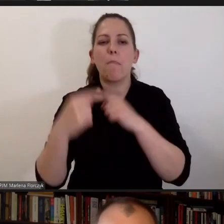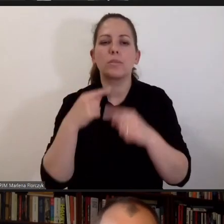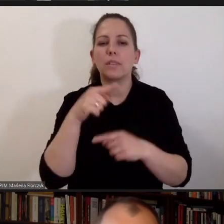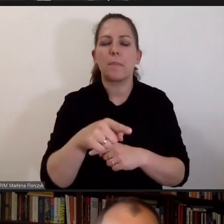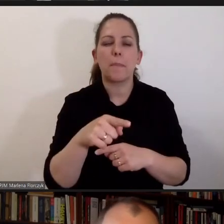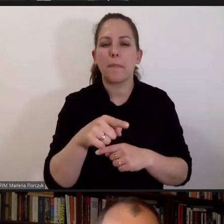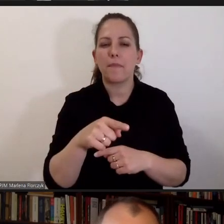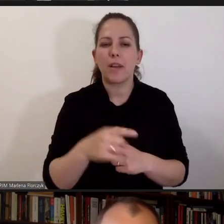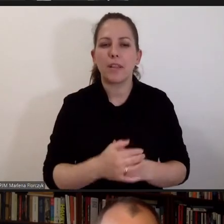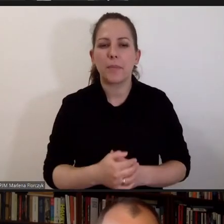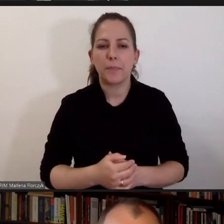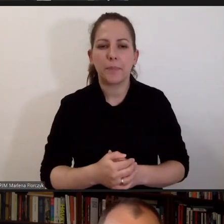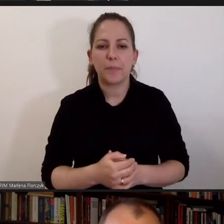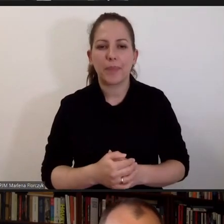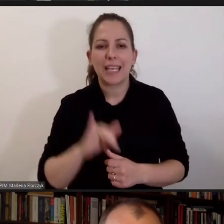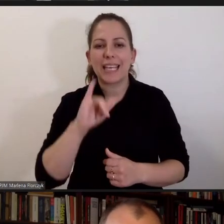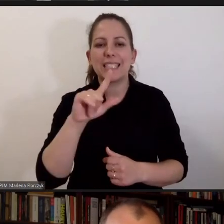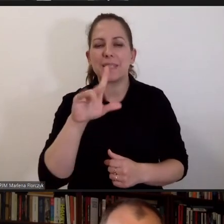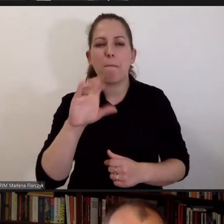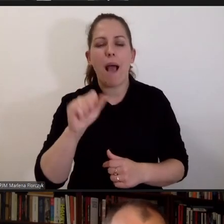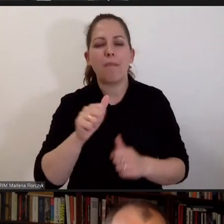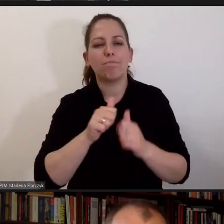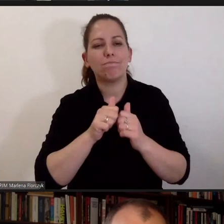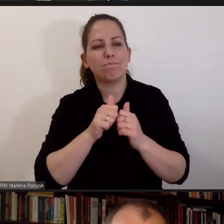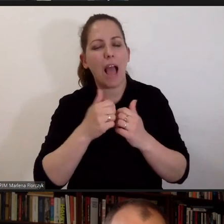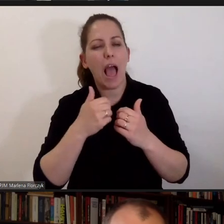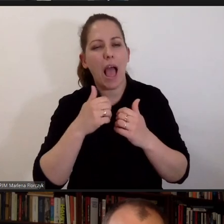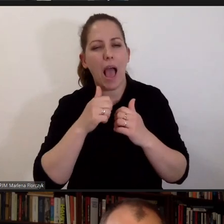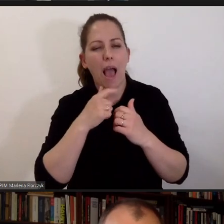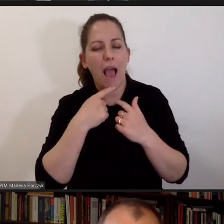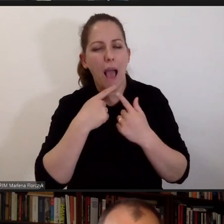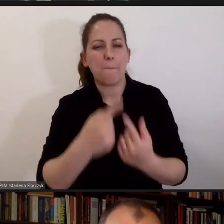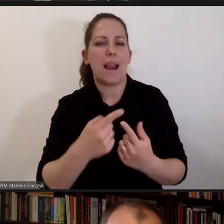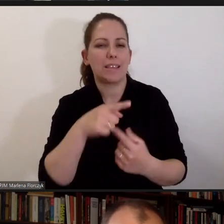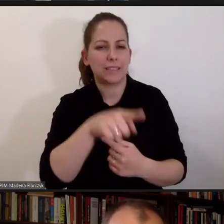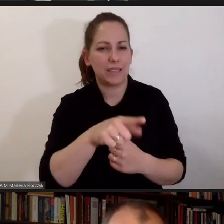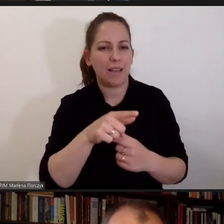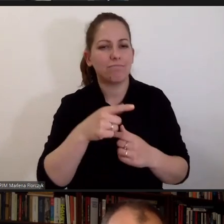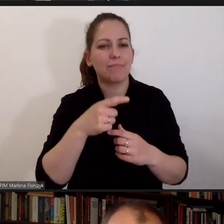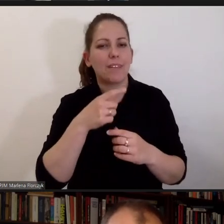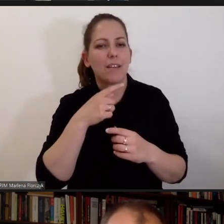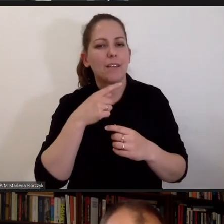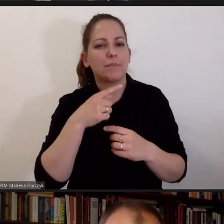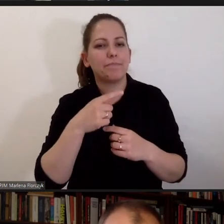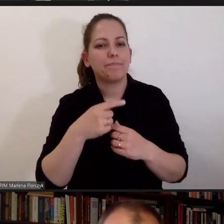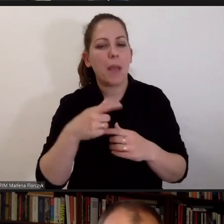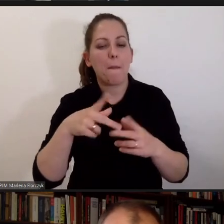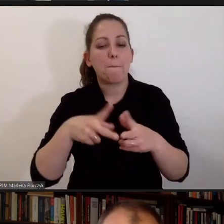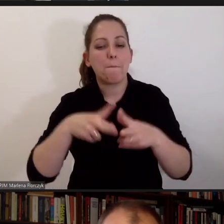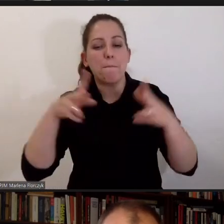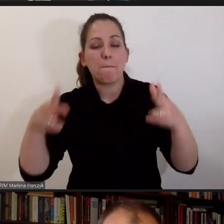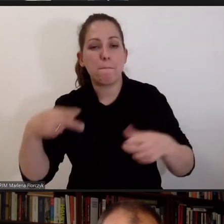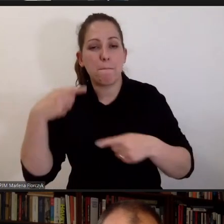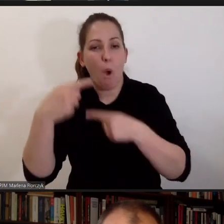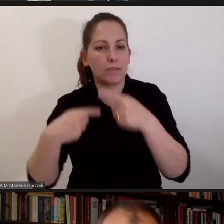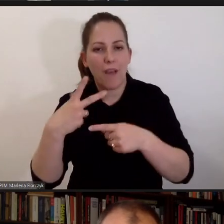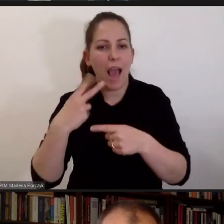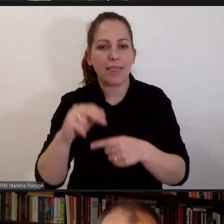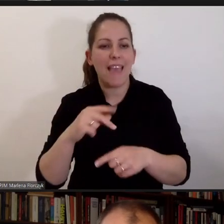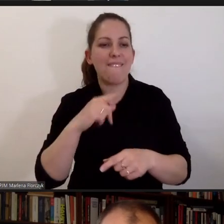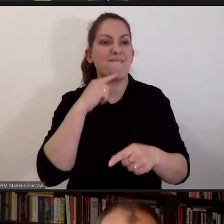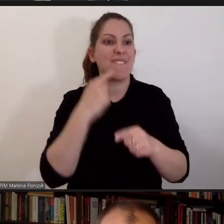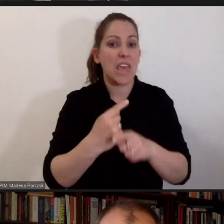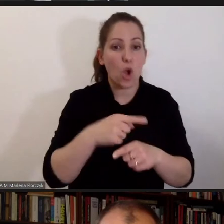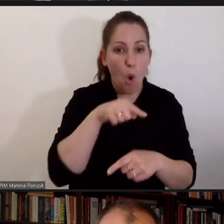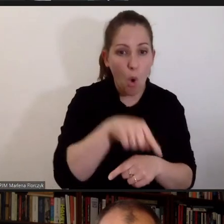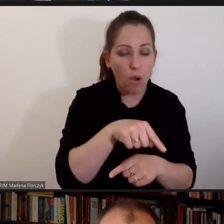Izbą Apelacyjną i w ogóle możliwość wnoszenia apelacji w toku postępowania, a nie od wyroku